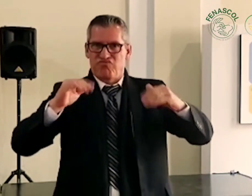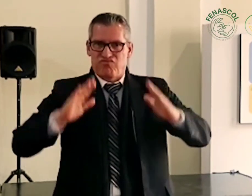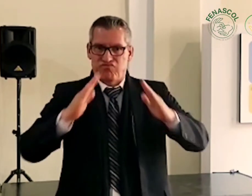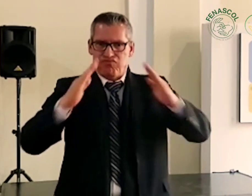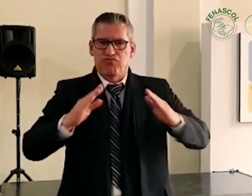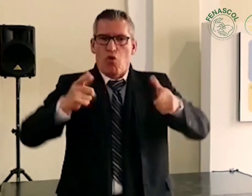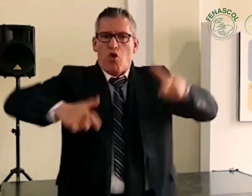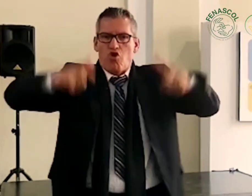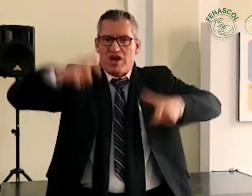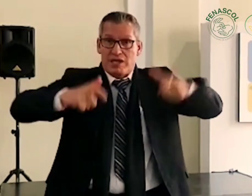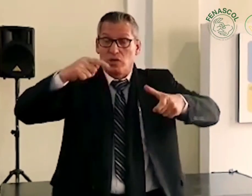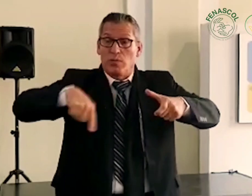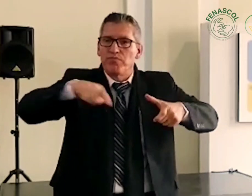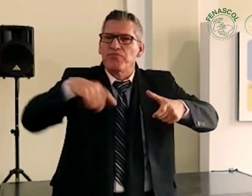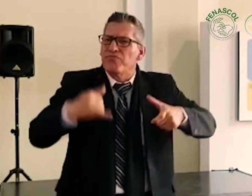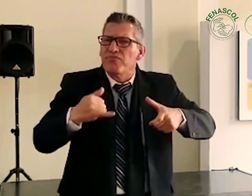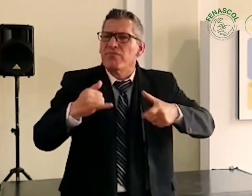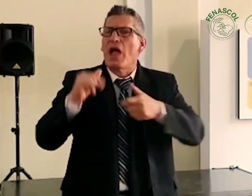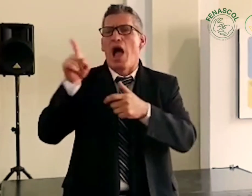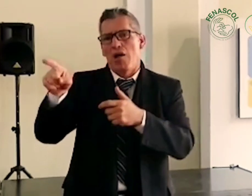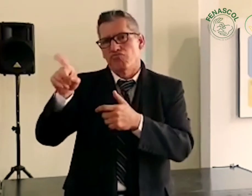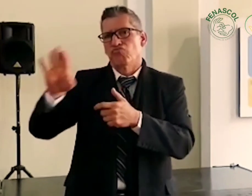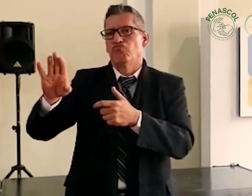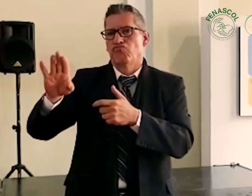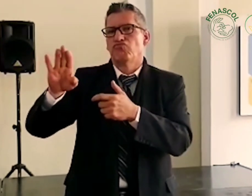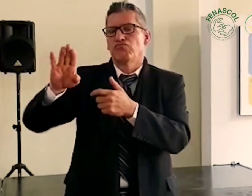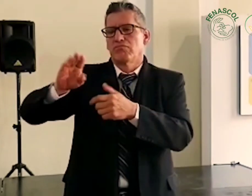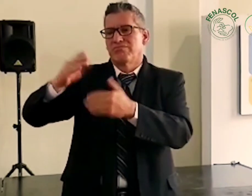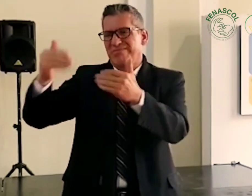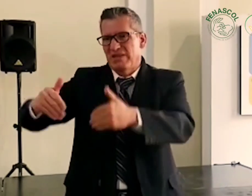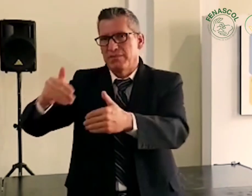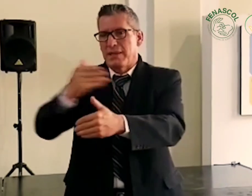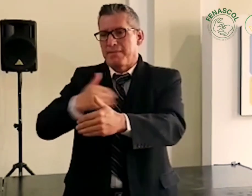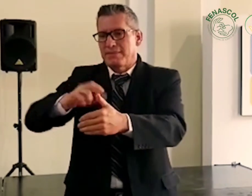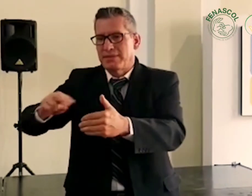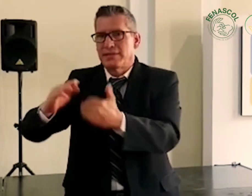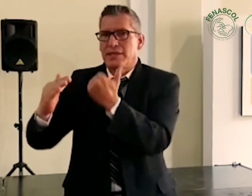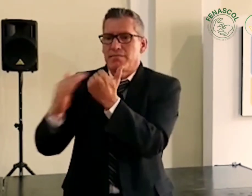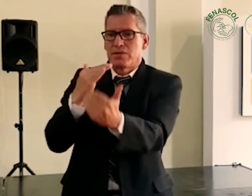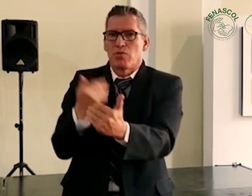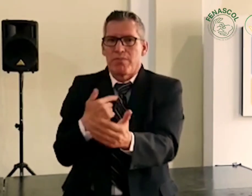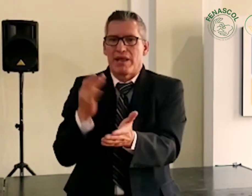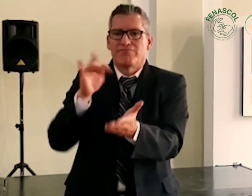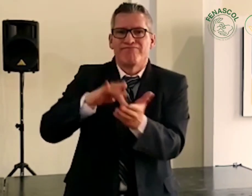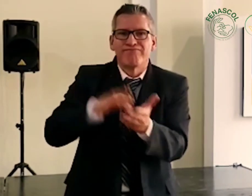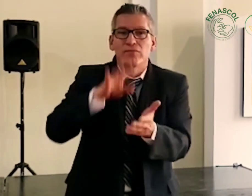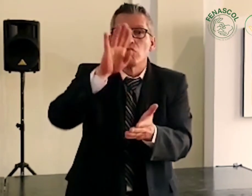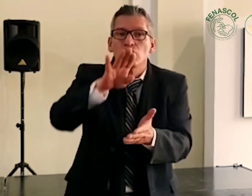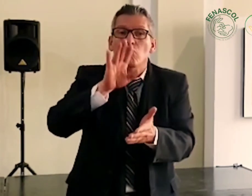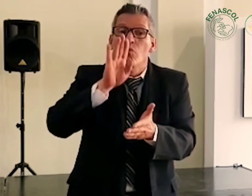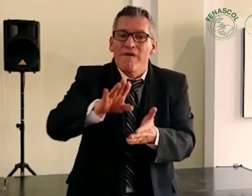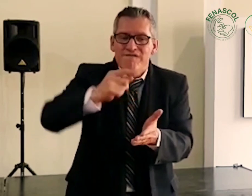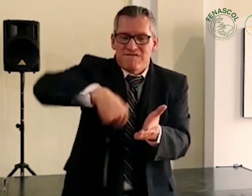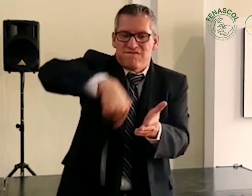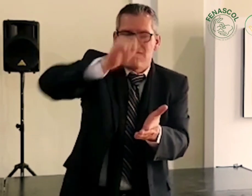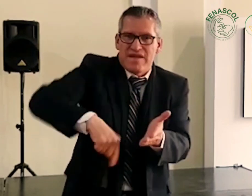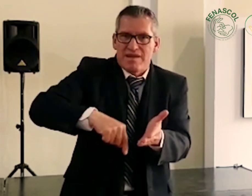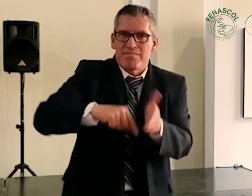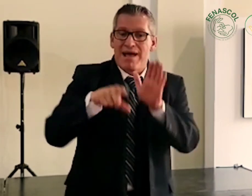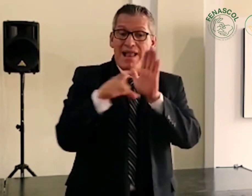sede del Congreso de la República, y estoy aquí dado que la vicepresidencia me invitó como referente de discapacidad